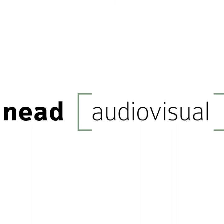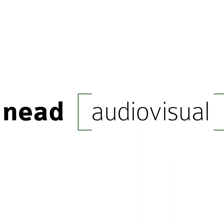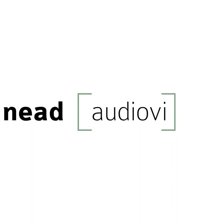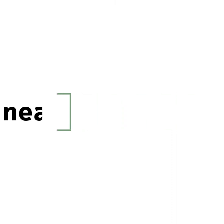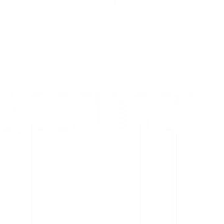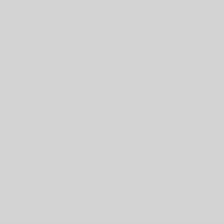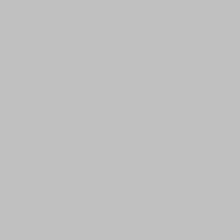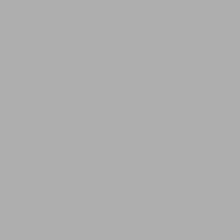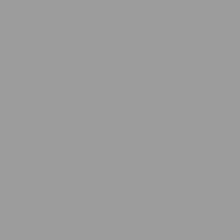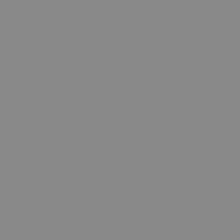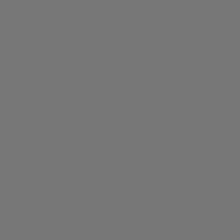Legenda Laboratório Fantasma